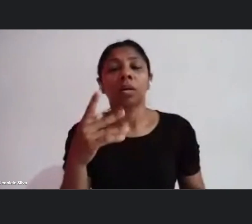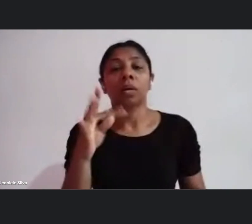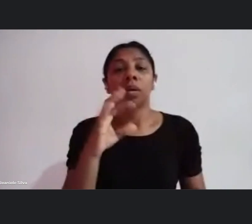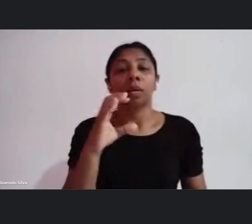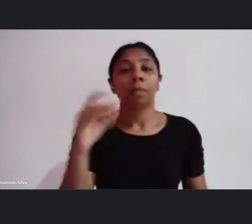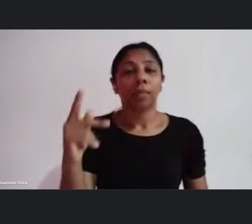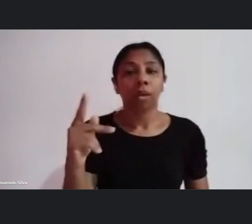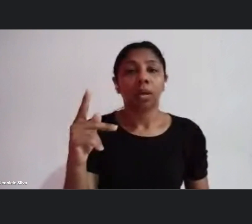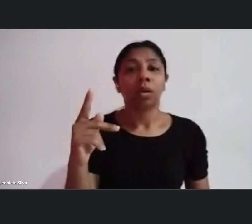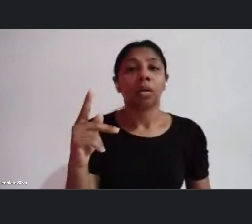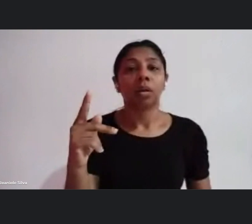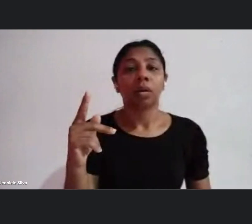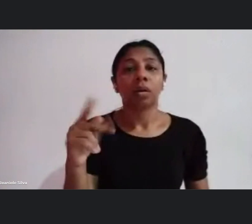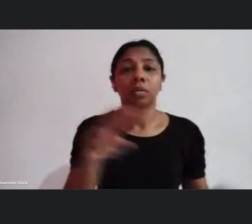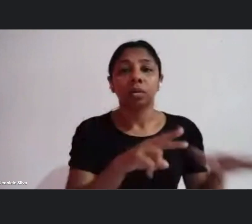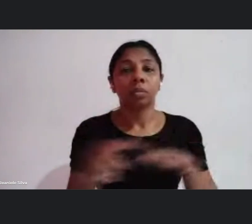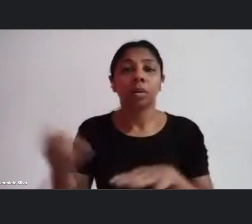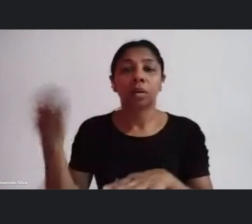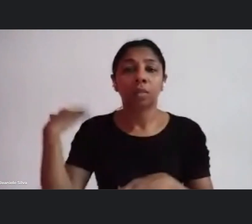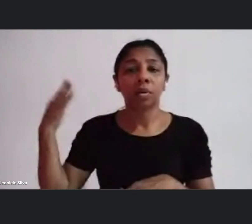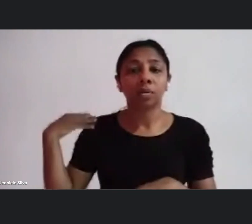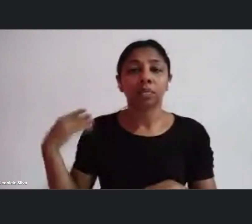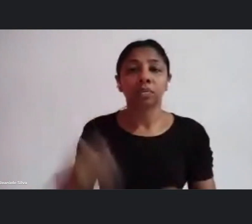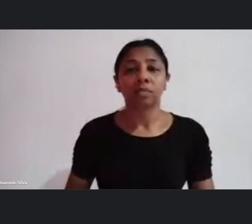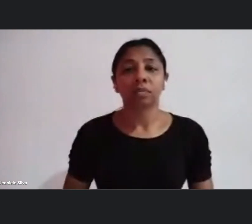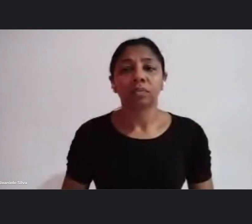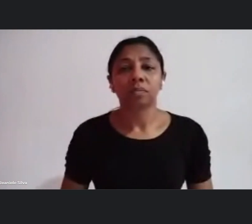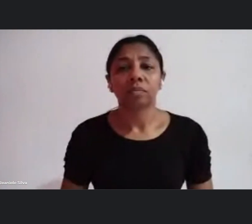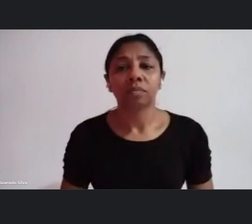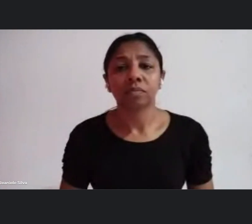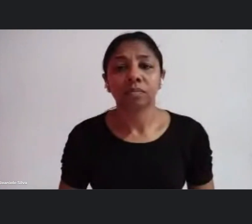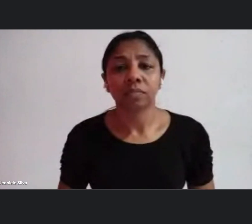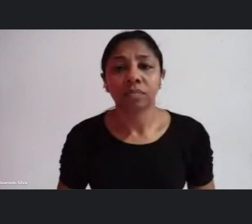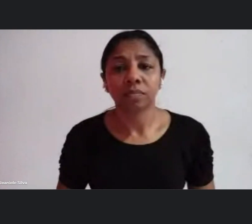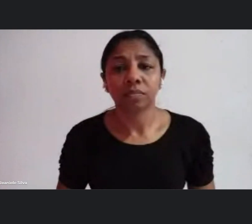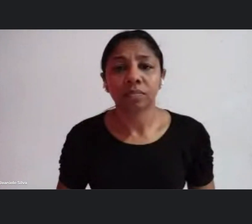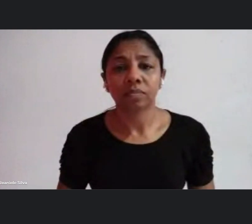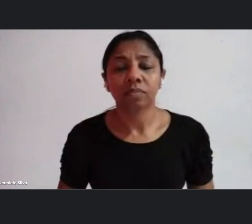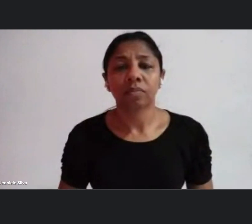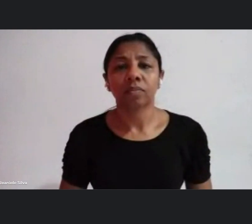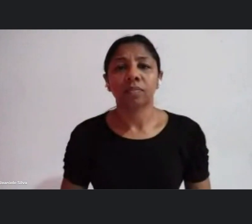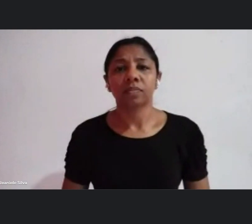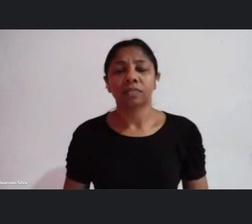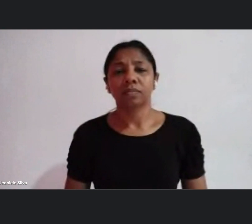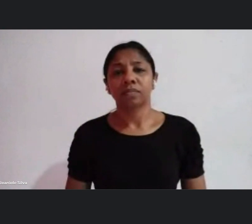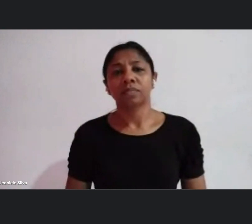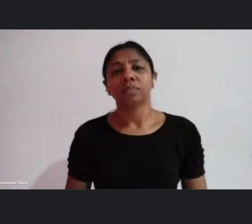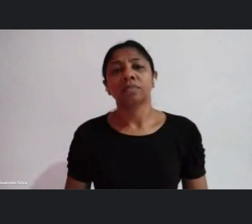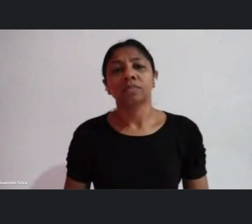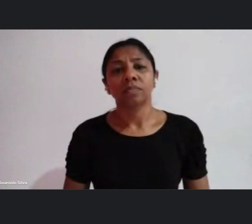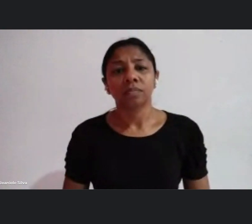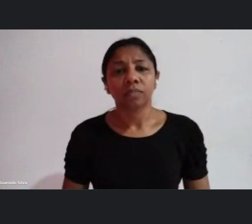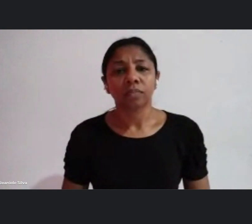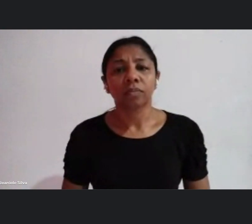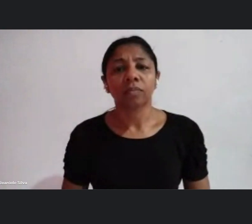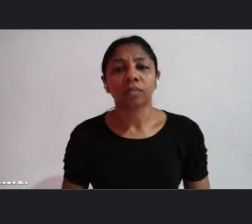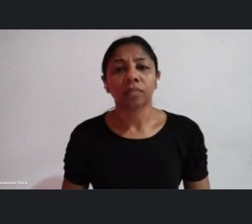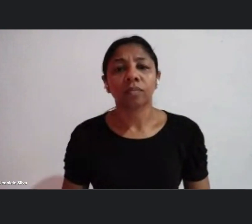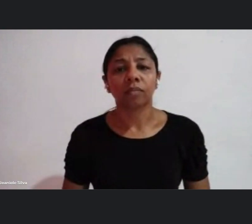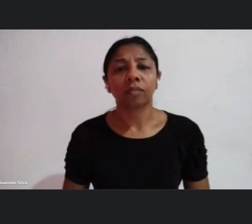passada que foi o recorte que pode concorrer ao inciso sala de cinema